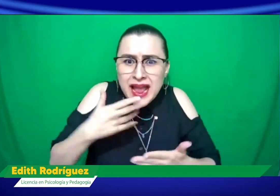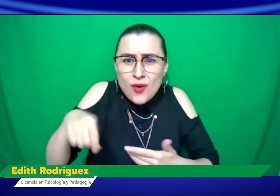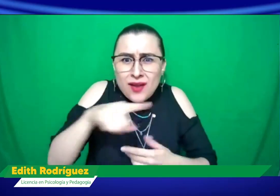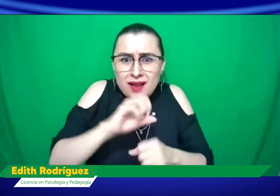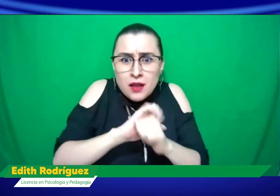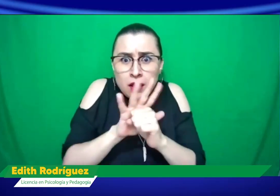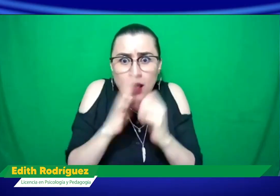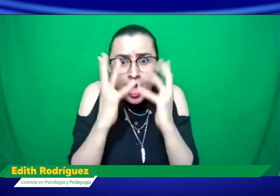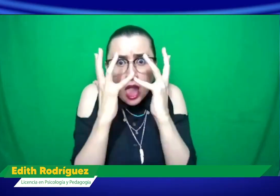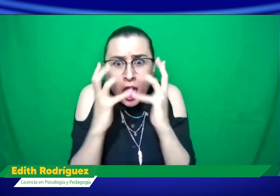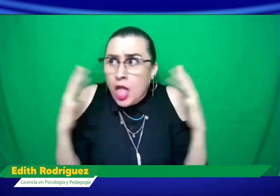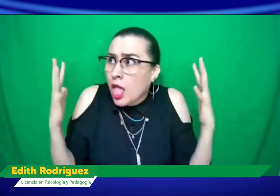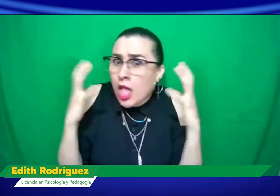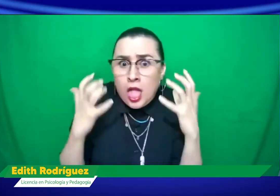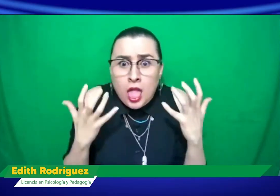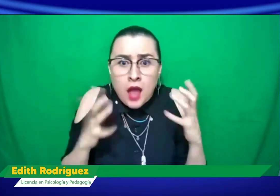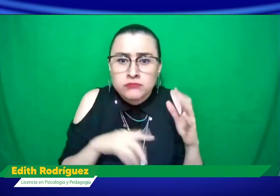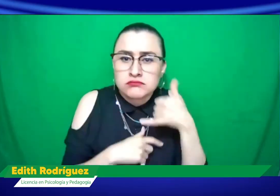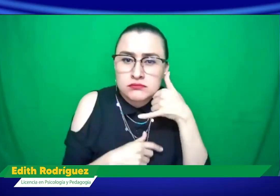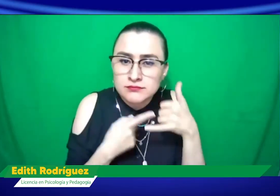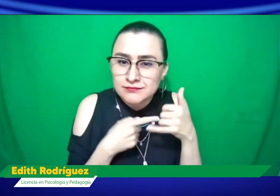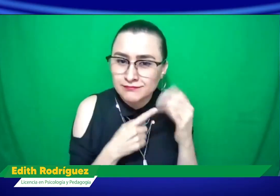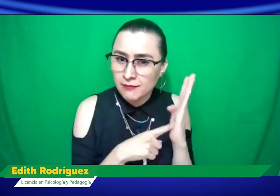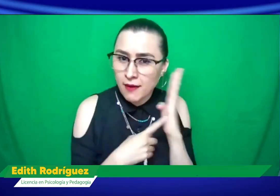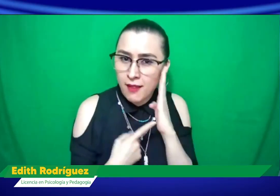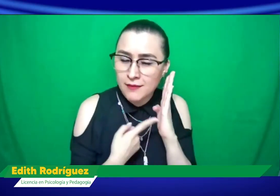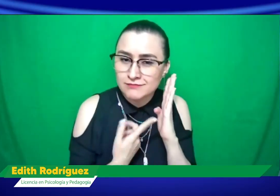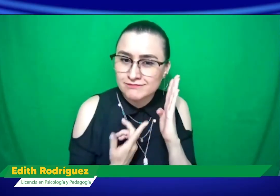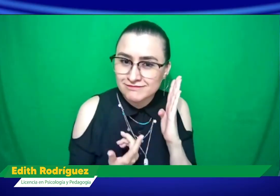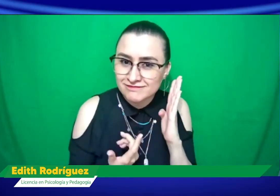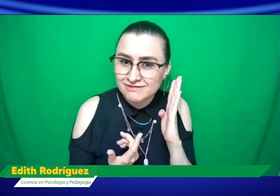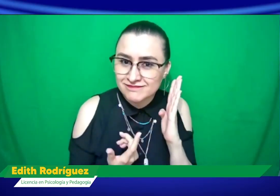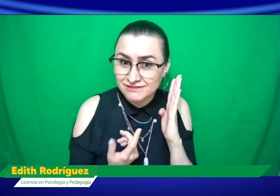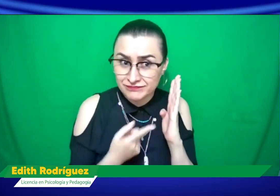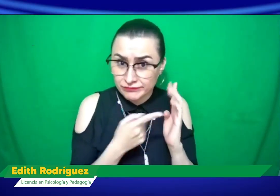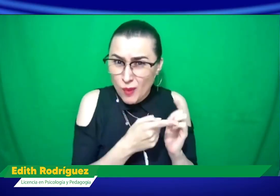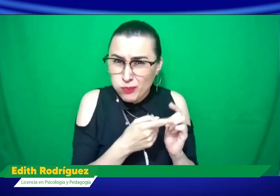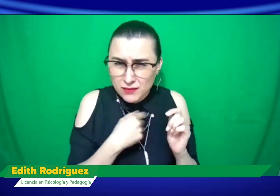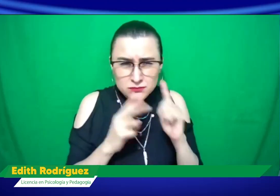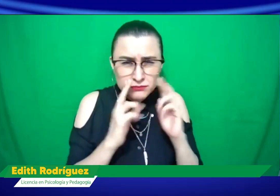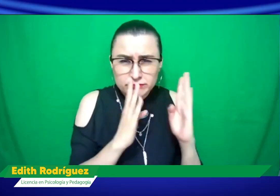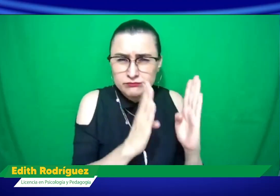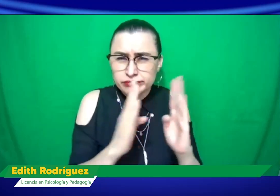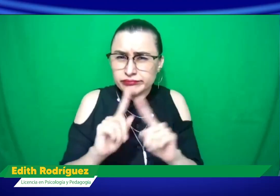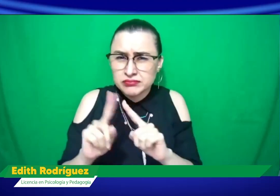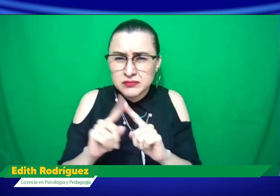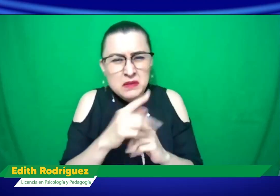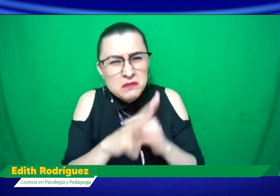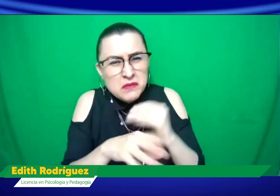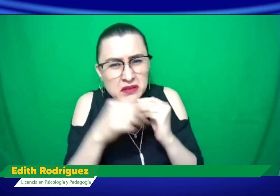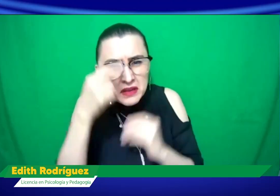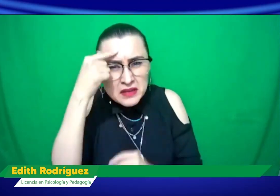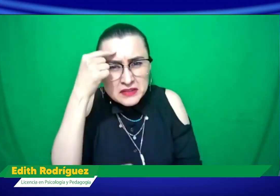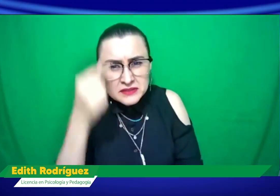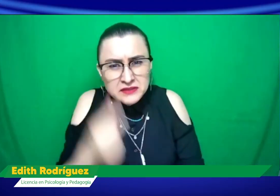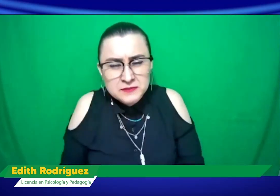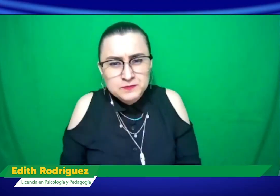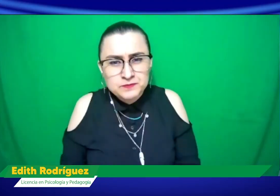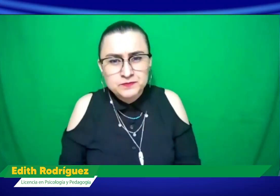hay atención en cuanto a la salud mental en esta pandemia, pero es una llamada. Entonces hay diferentes